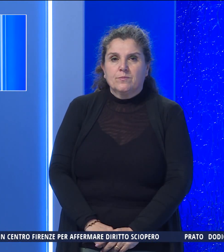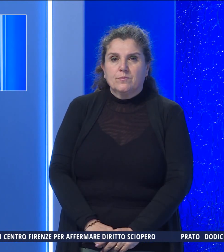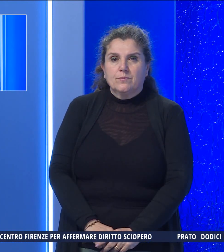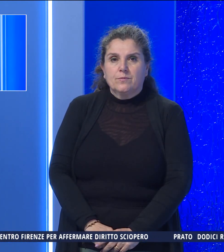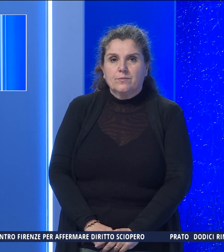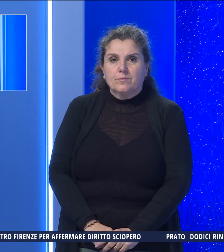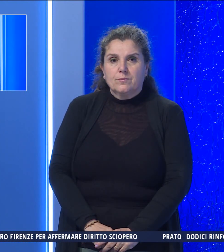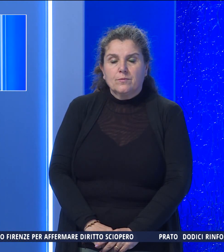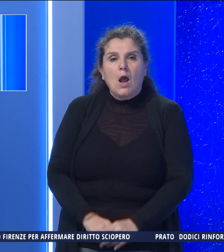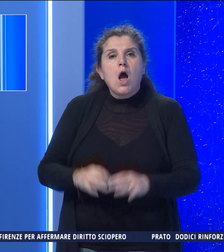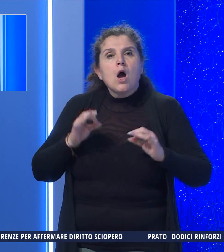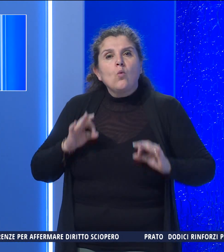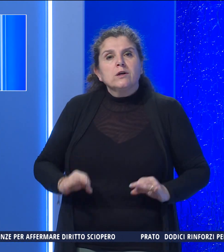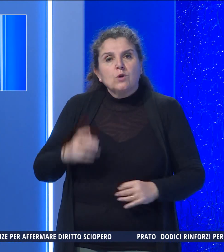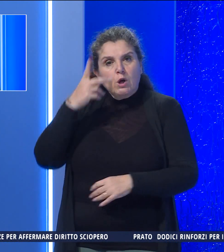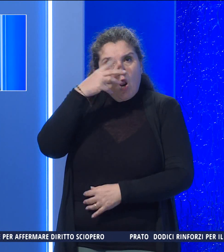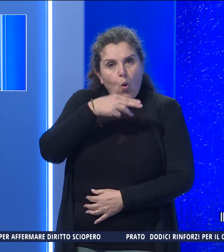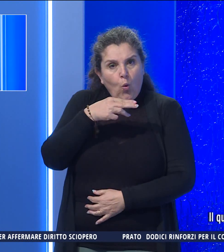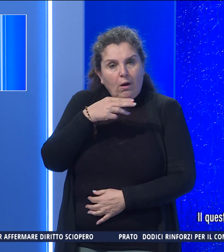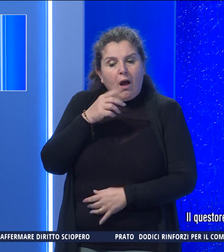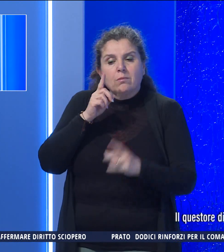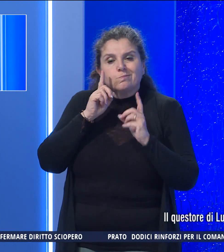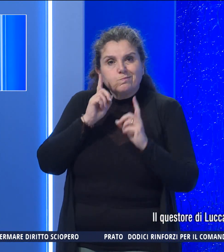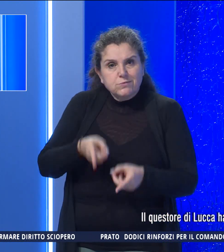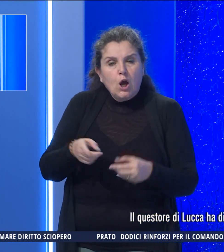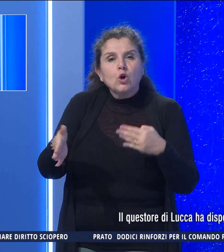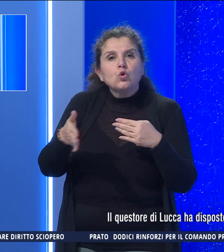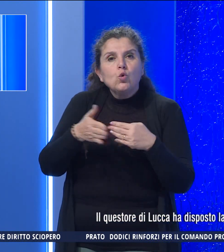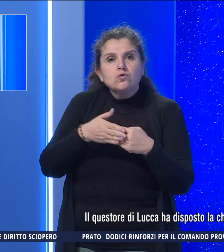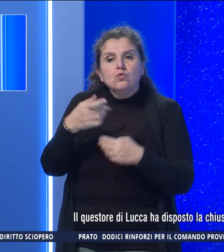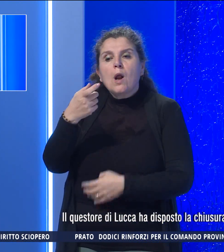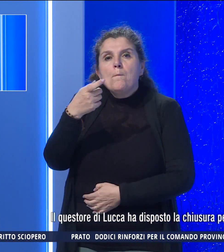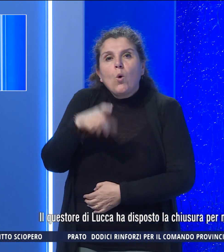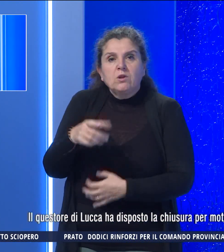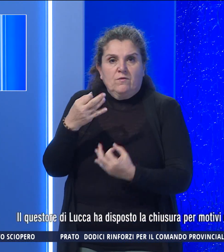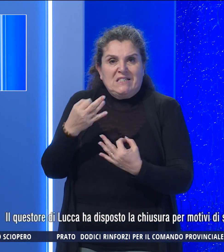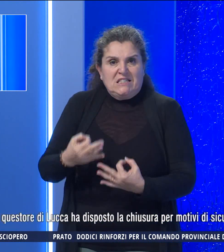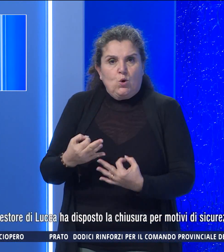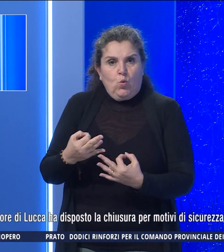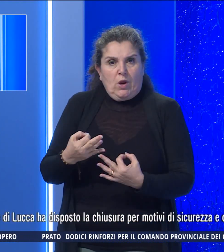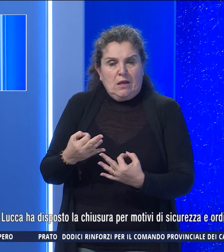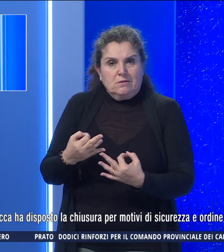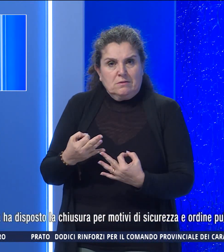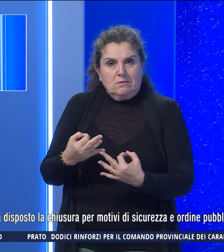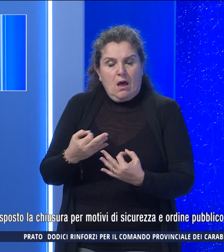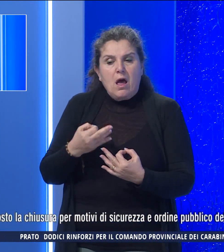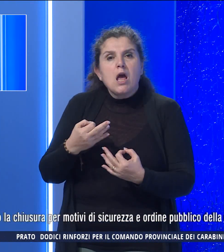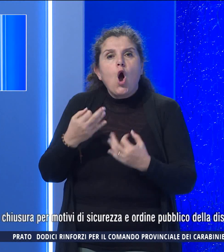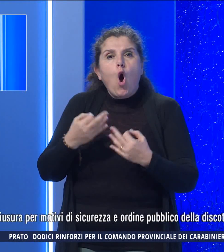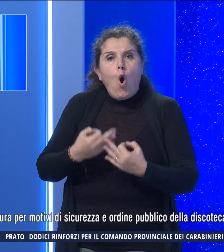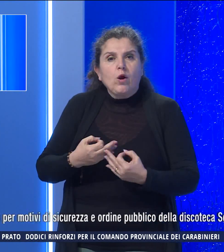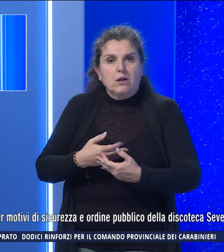Il questore di Lucca ha disposto la chiusura per motivi di sicurezza e ordine pubblico